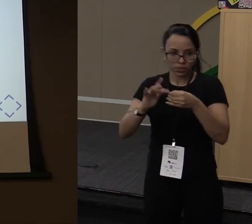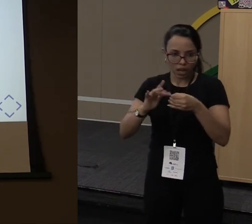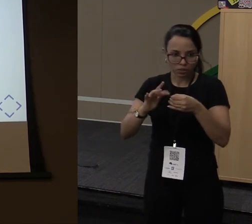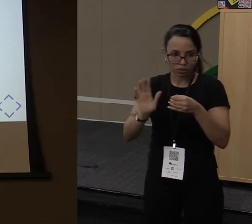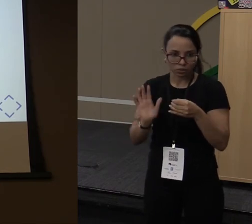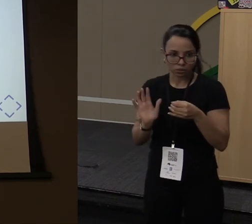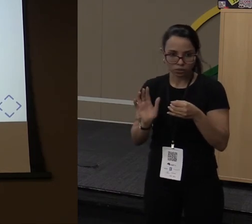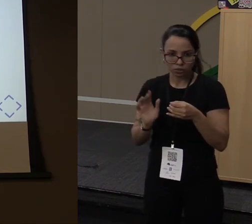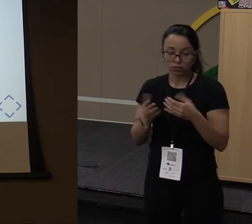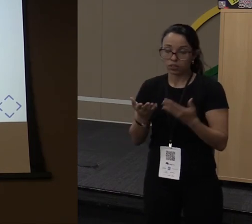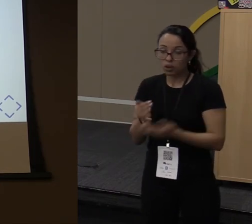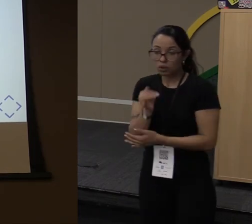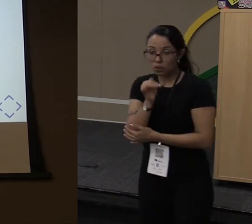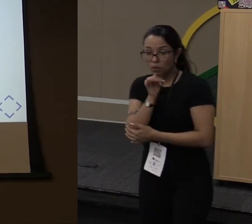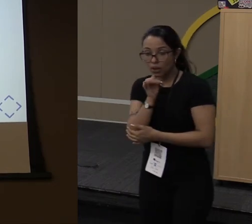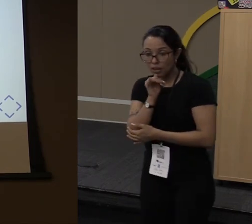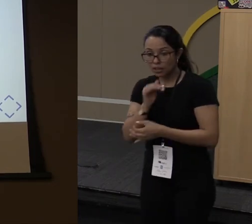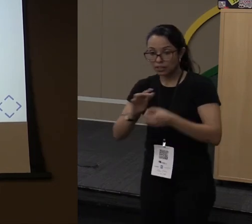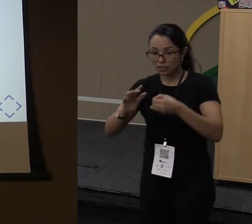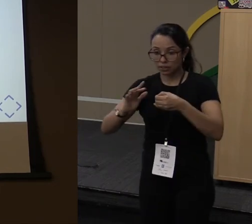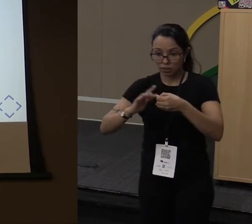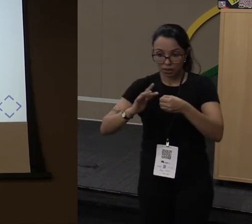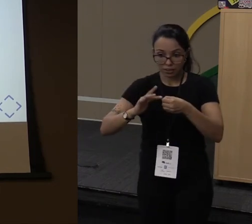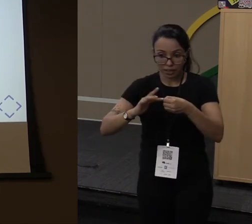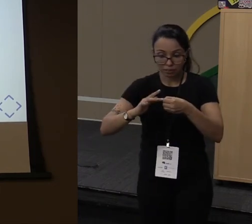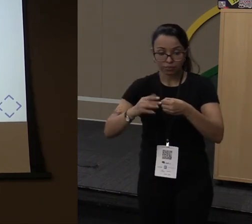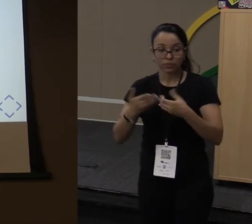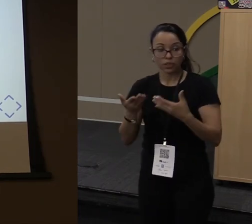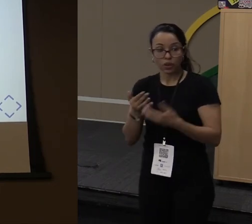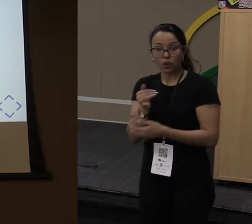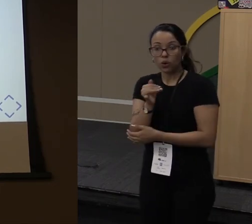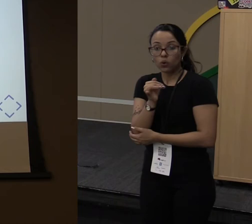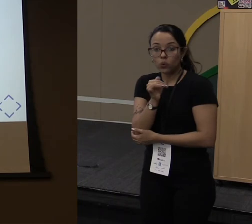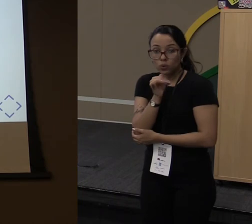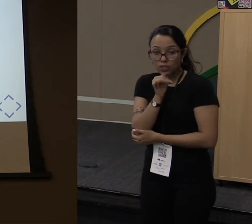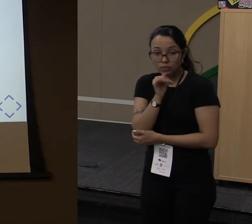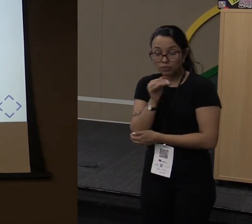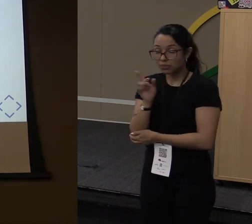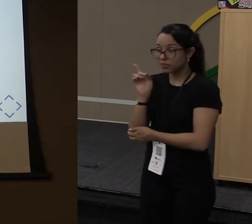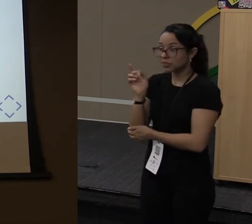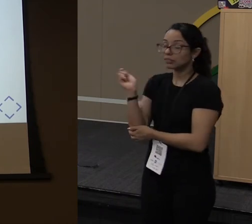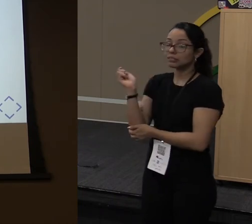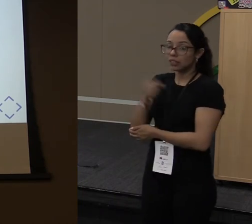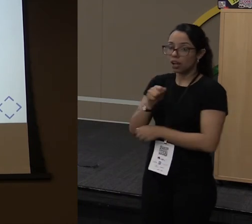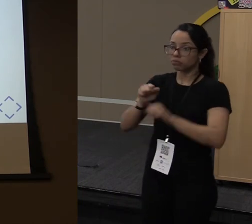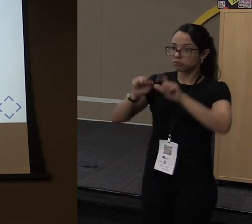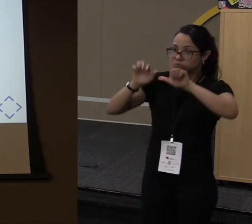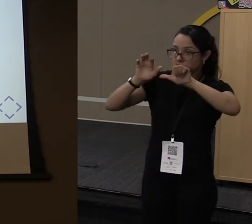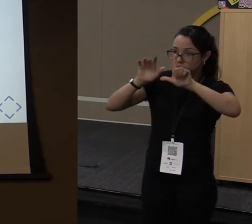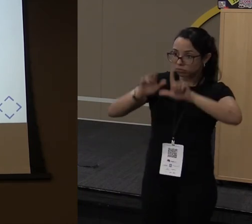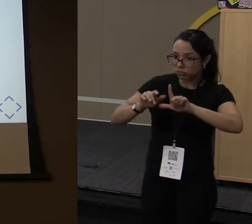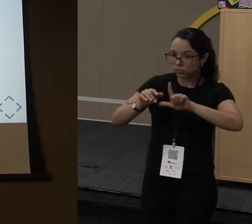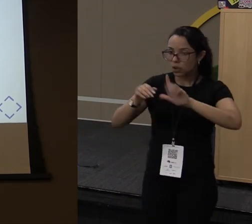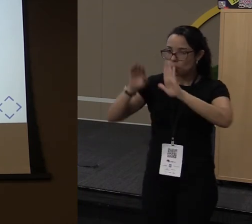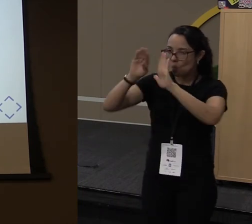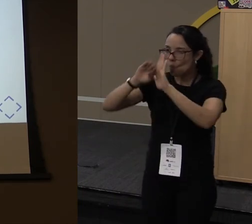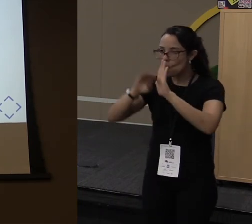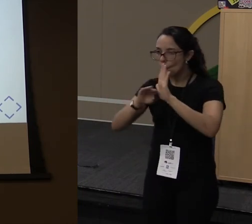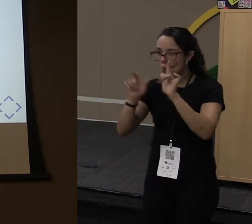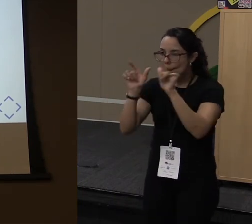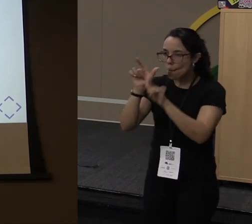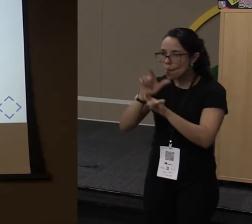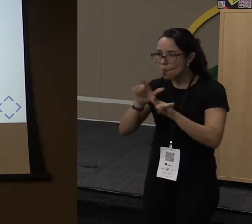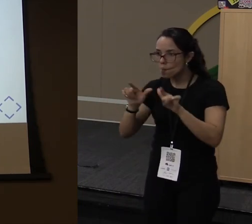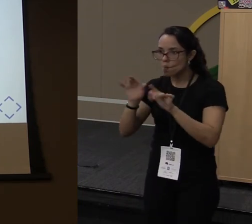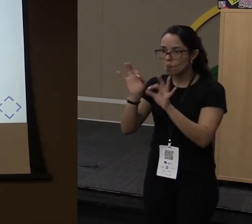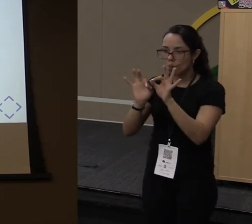exemplos que eu estou fazendo aqui, você poderia, basicamente, fazer um select filtrado e já ter esse retorno, óbvio. Mas, se você, por exemplo, está trabalhando com uma